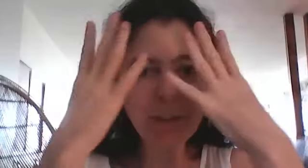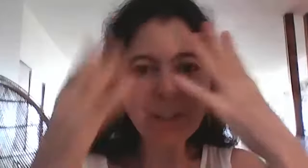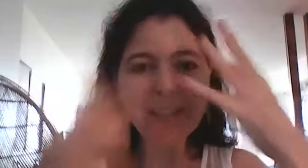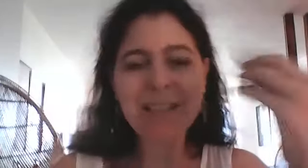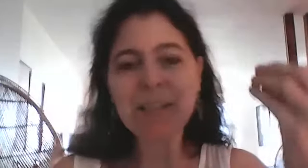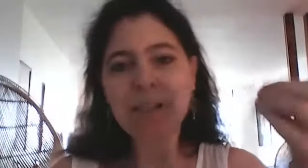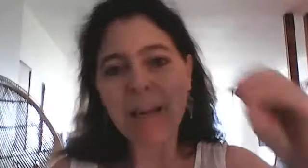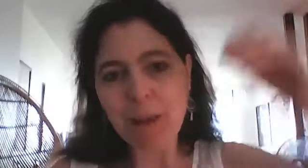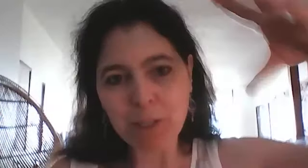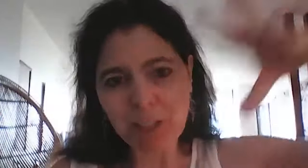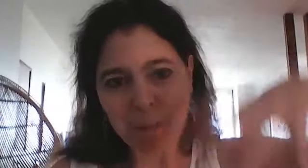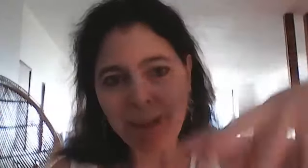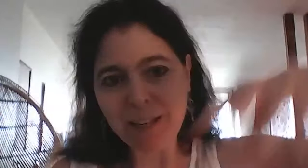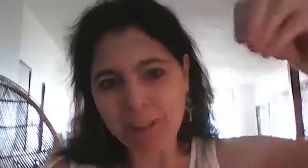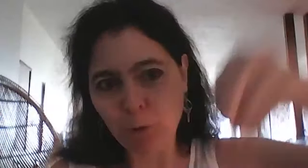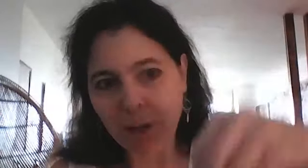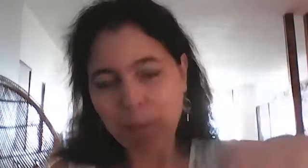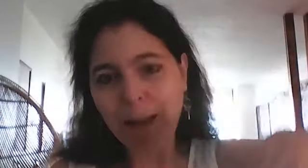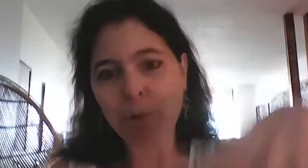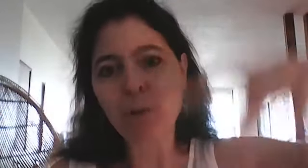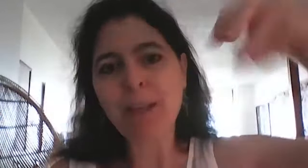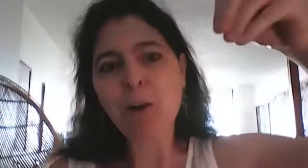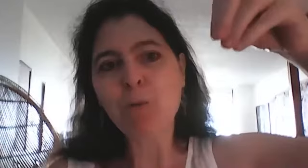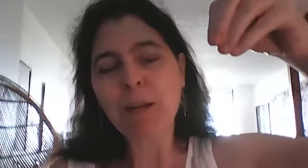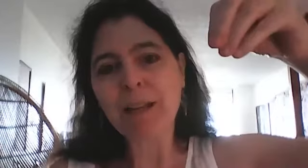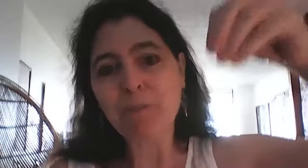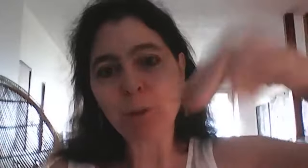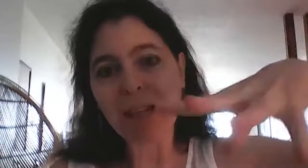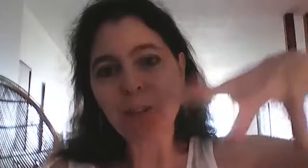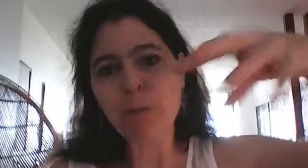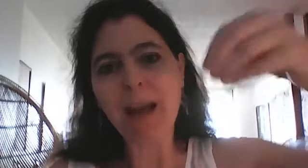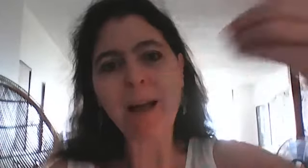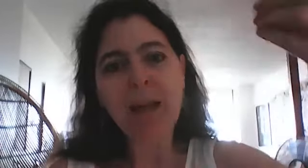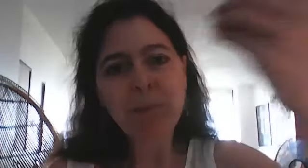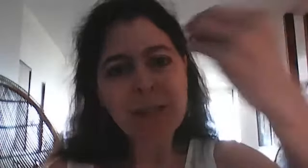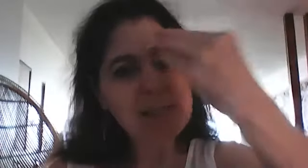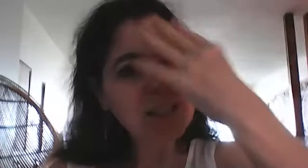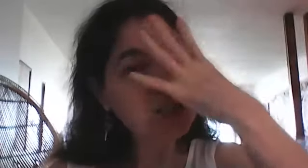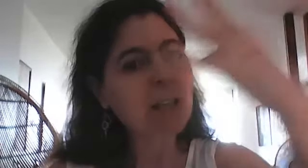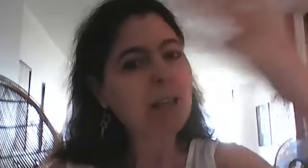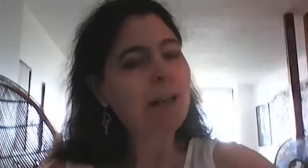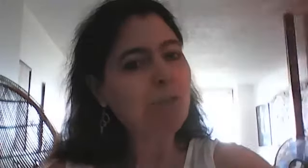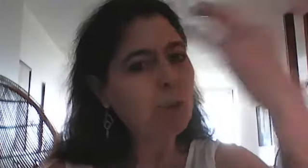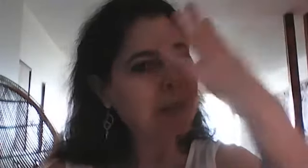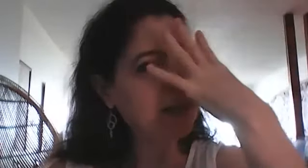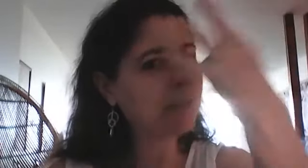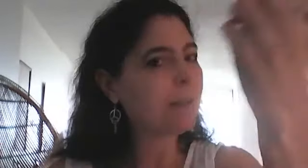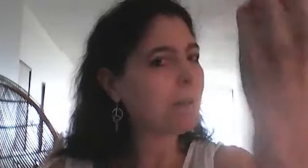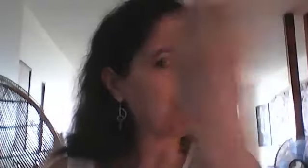utiliser spécialement moi ce que j'appelle le parapluie ou la fontaine de lumière puis diriger la fontaine par